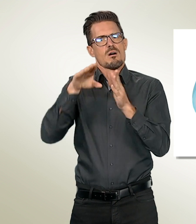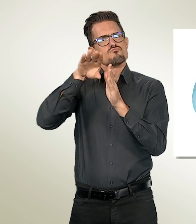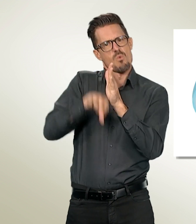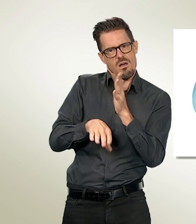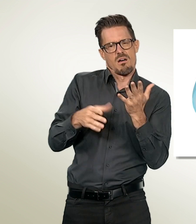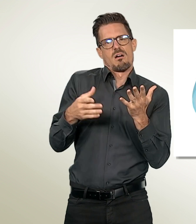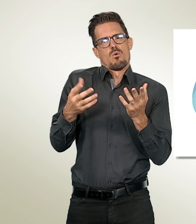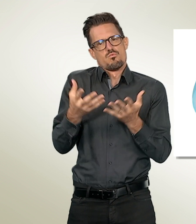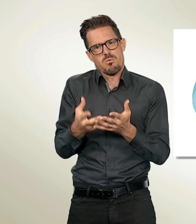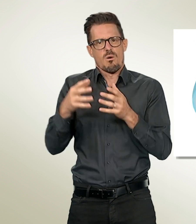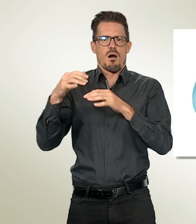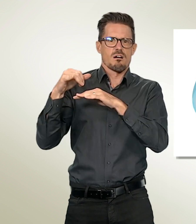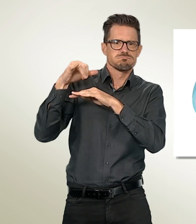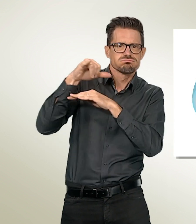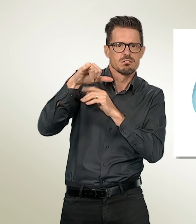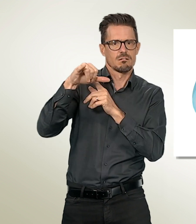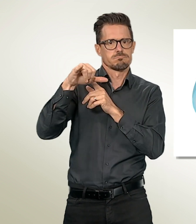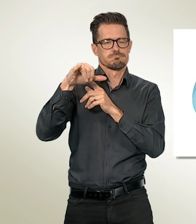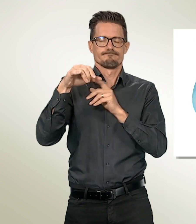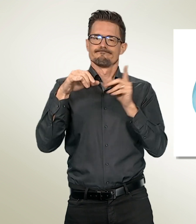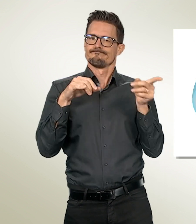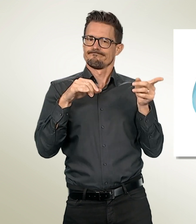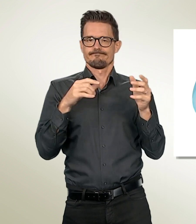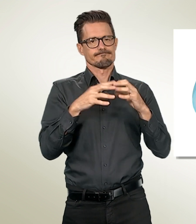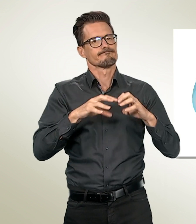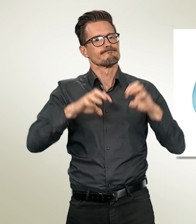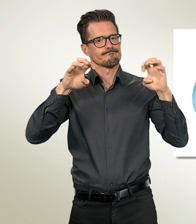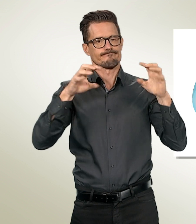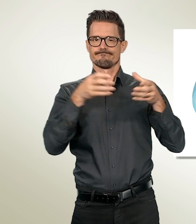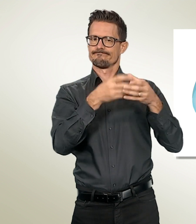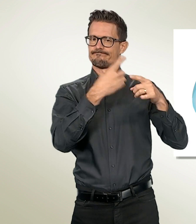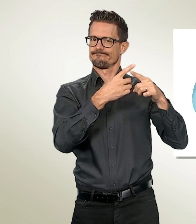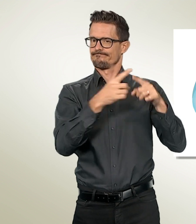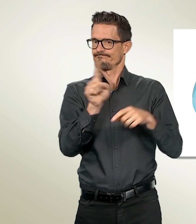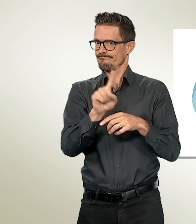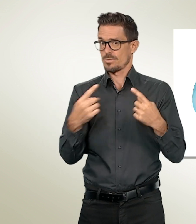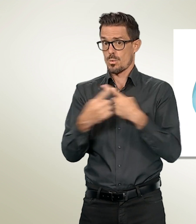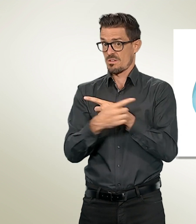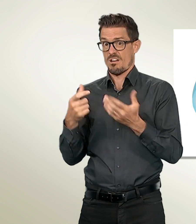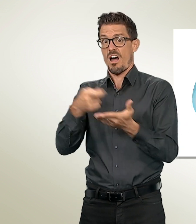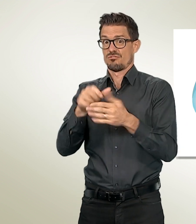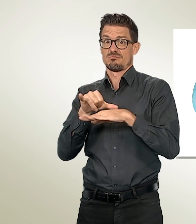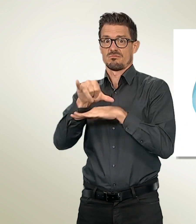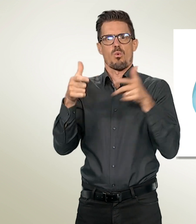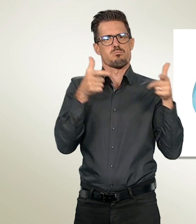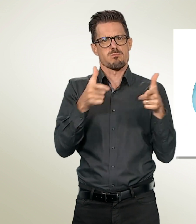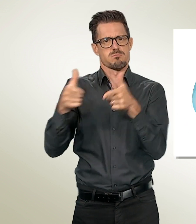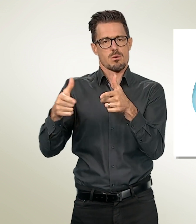représentent un investissement à long terme pour la sécurité de la Suisse et renforcent sa neutralité. Rien ne peut les remplacer.